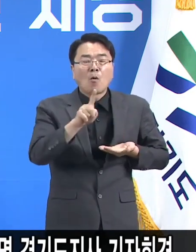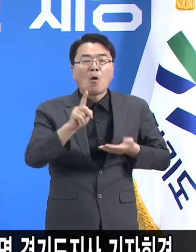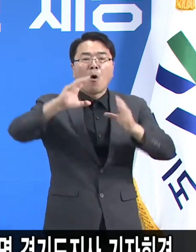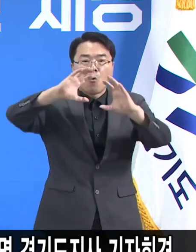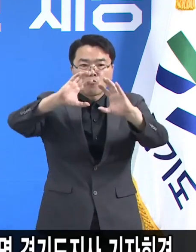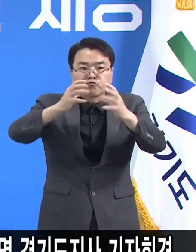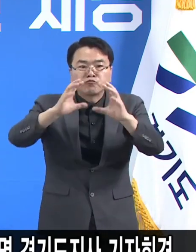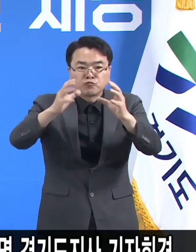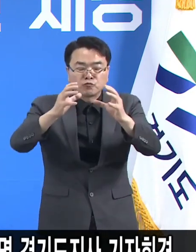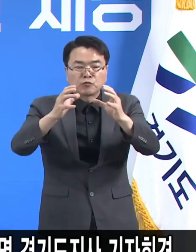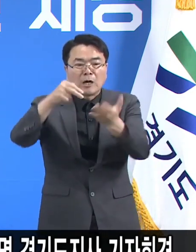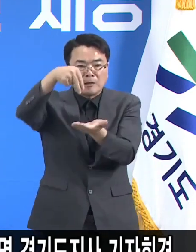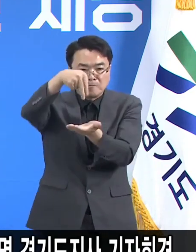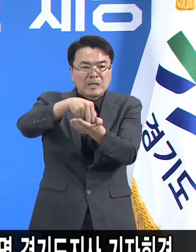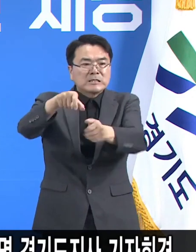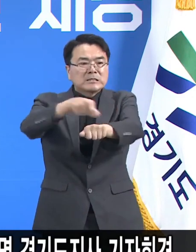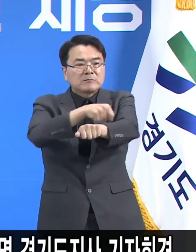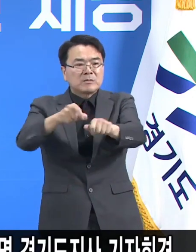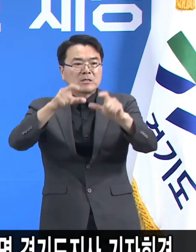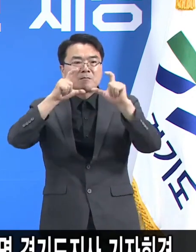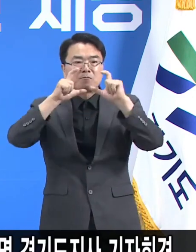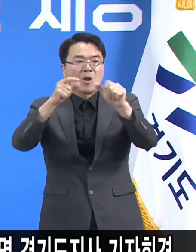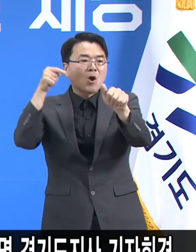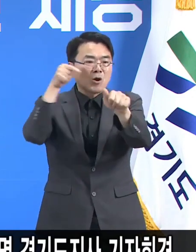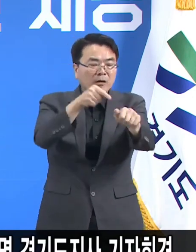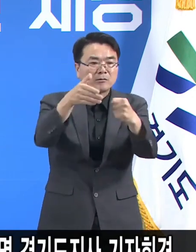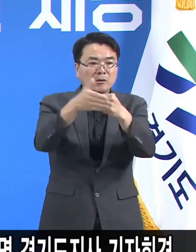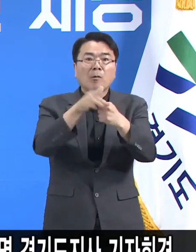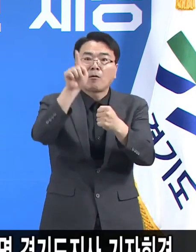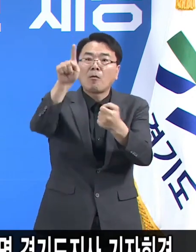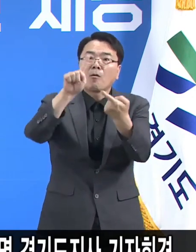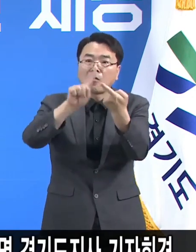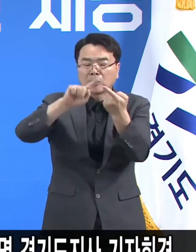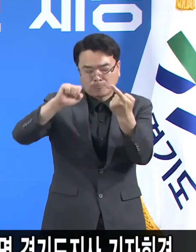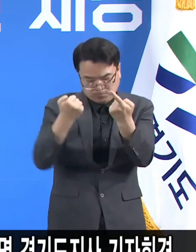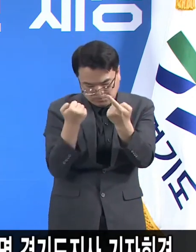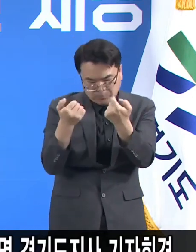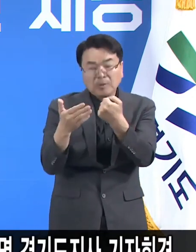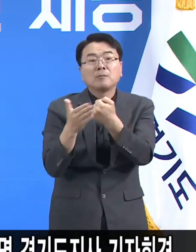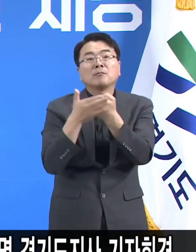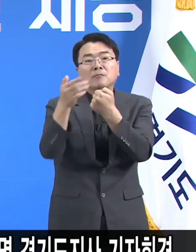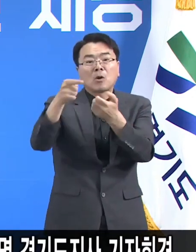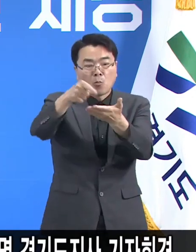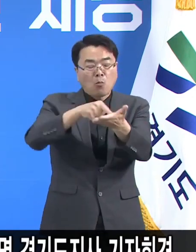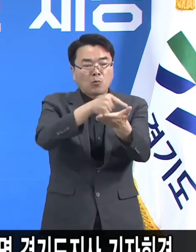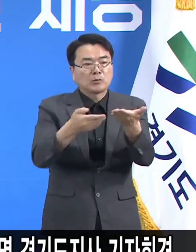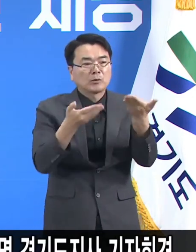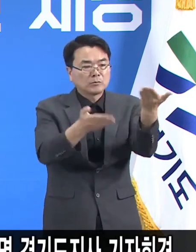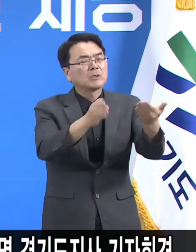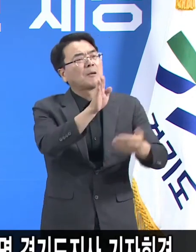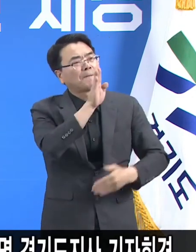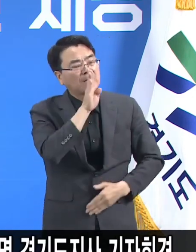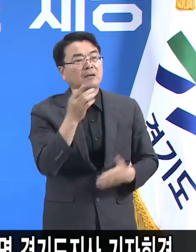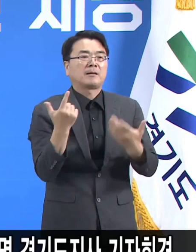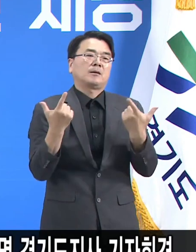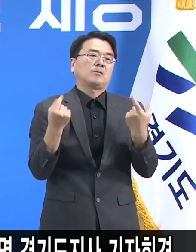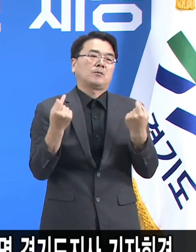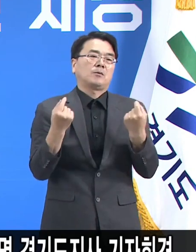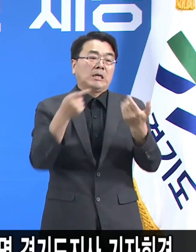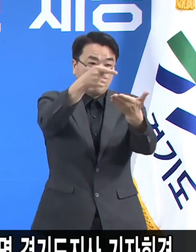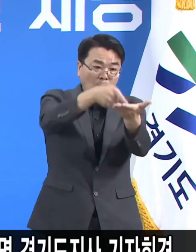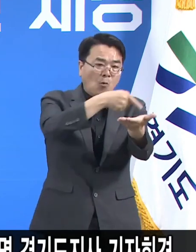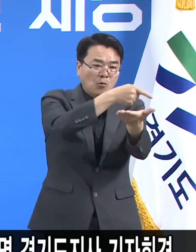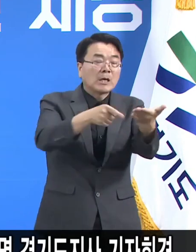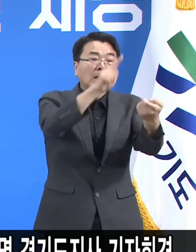특별한 희생을 요구했기 때문에 거기에 대해서는 보상을 하는 것이 맞을 것이고 이미 그 보상에 관한